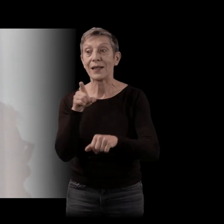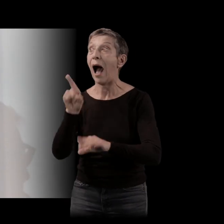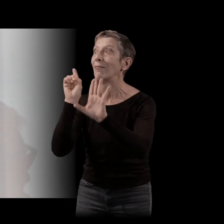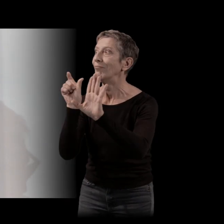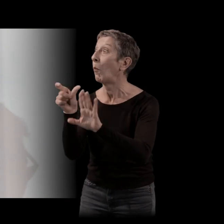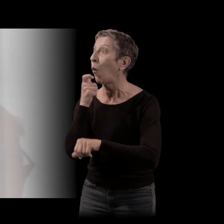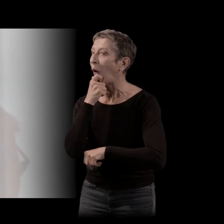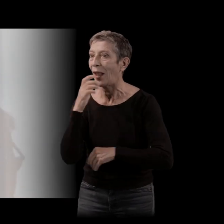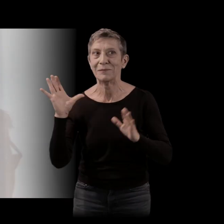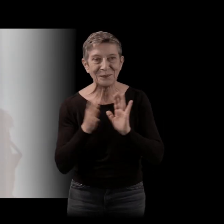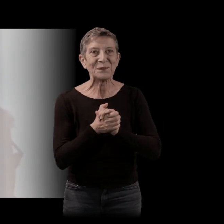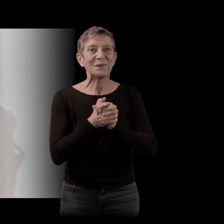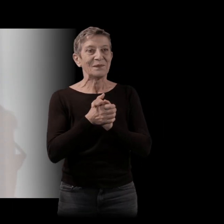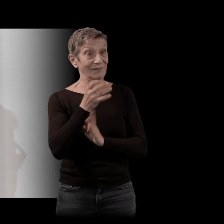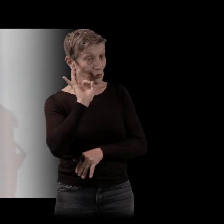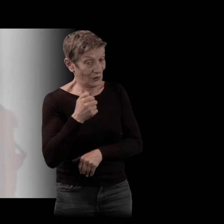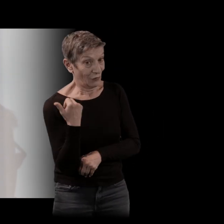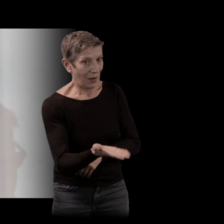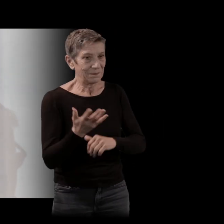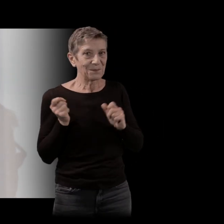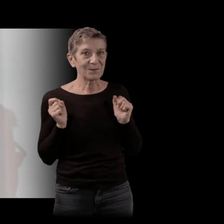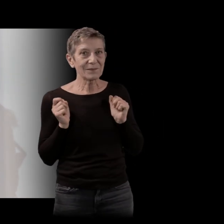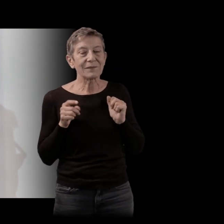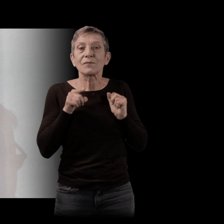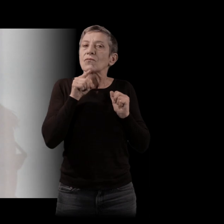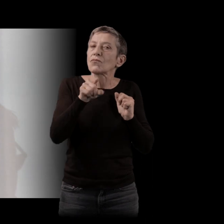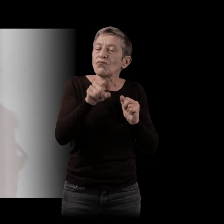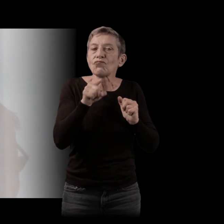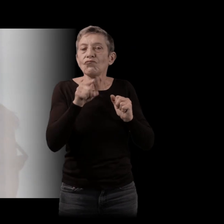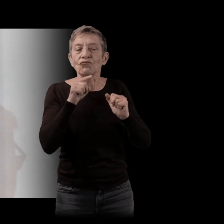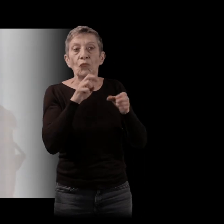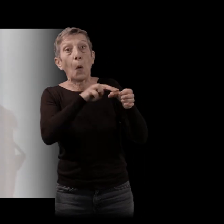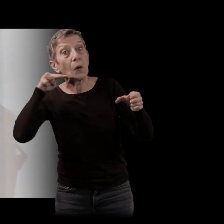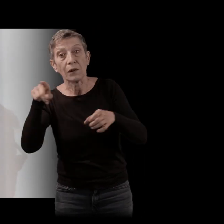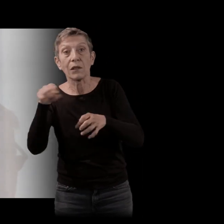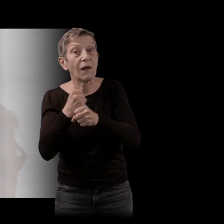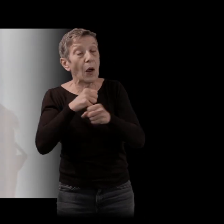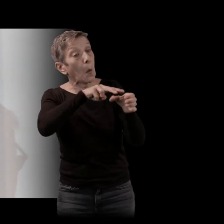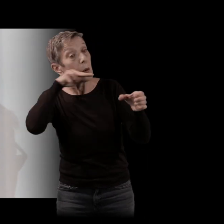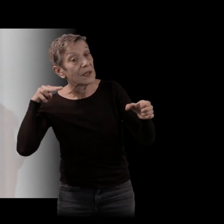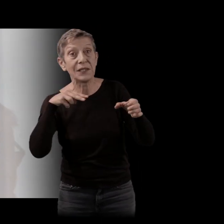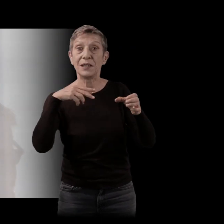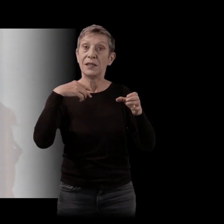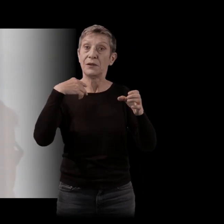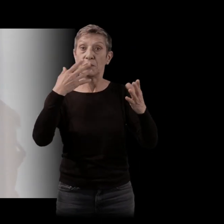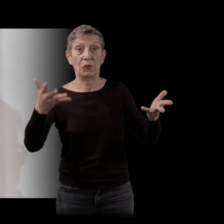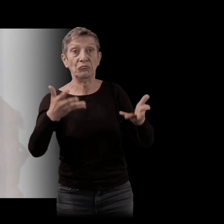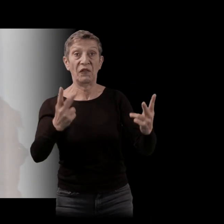Voilà. Donc, elle fait de l'optimisation, de l'audit, elle restructure, elle